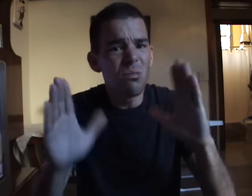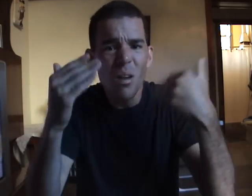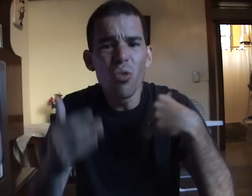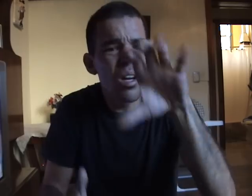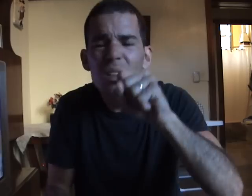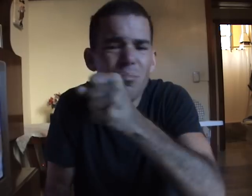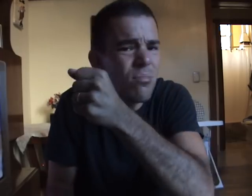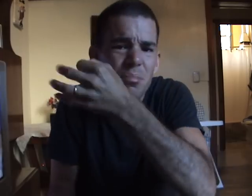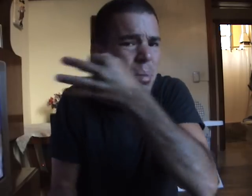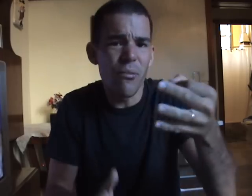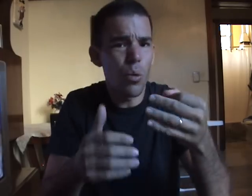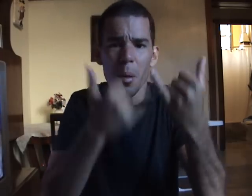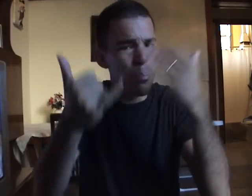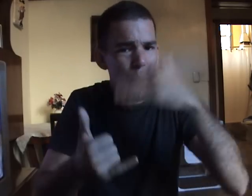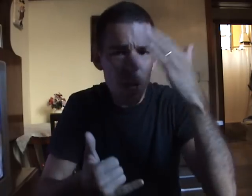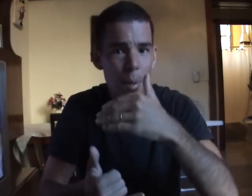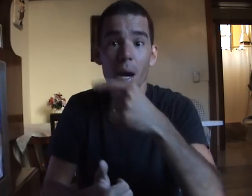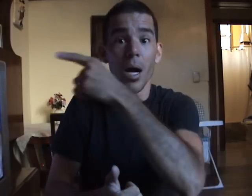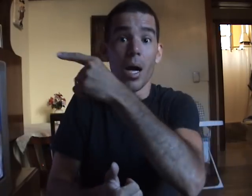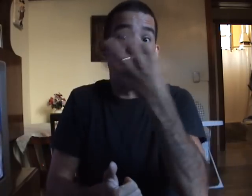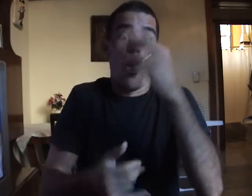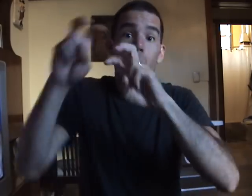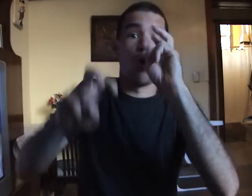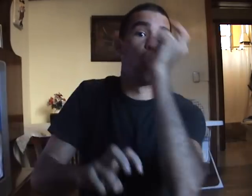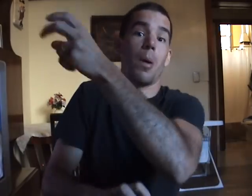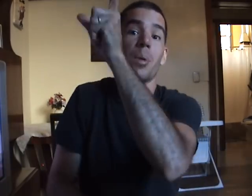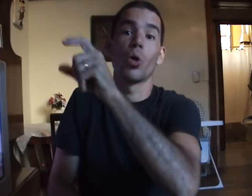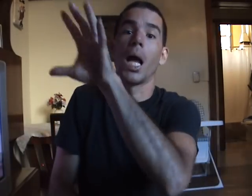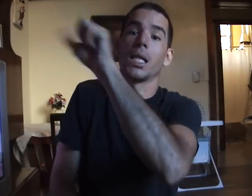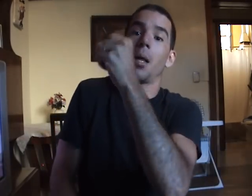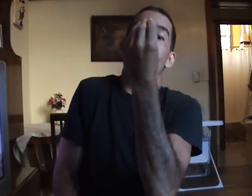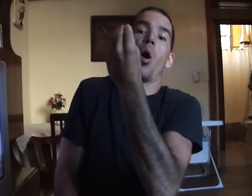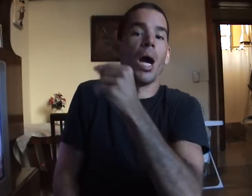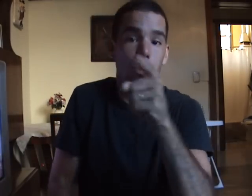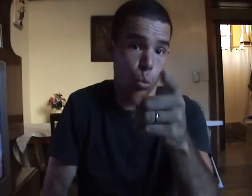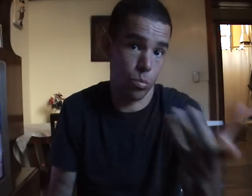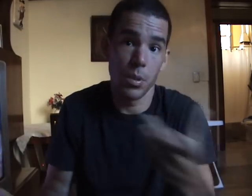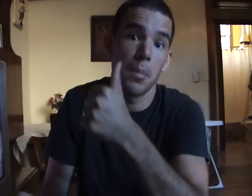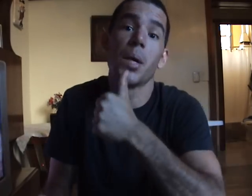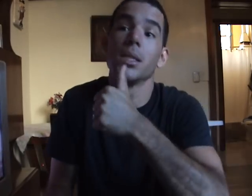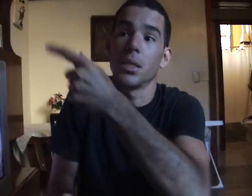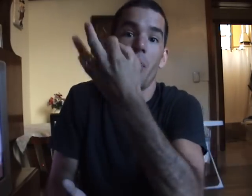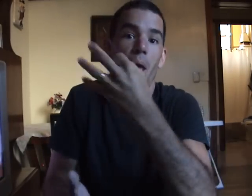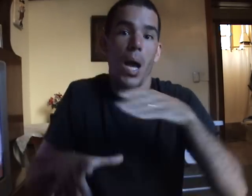A ver, no creo que pueda bailar muy bien con este. Bueno, dejemos eso por ahora, vamos a practicar el baile.